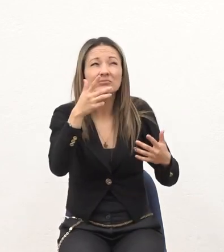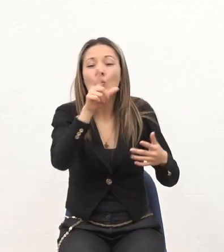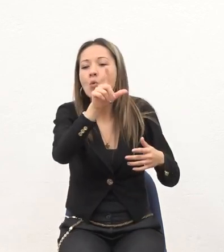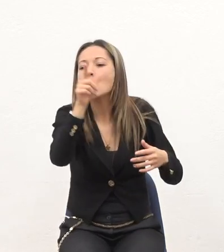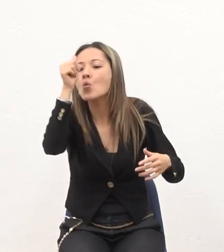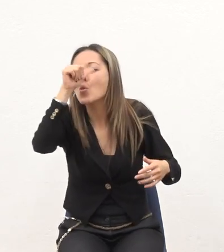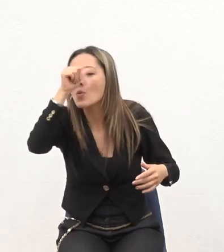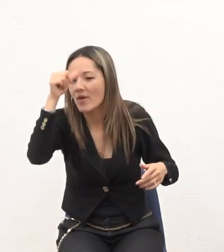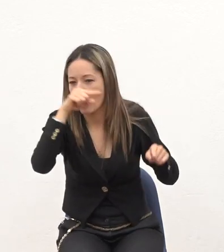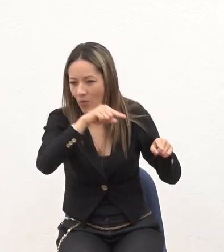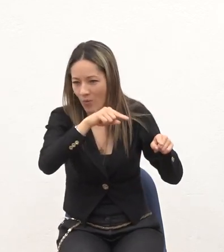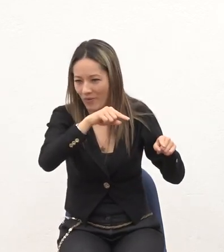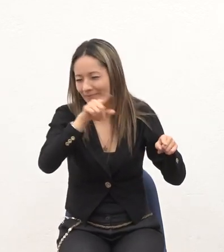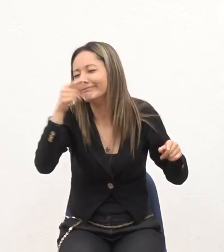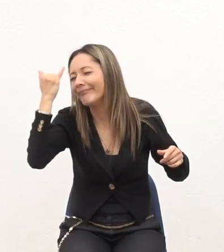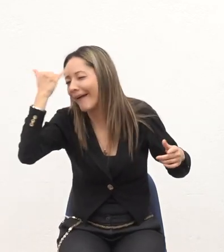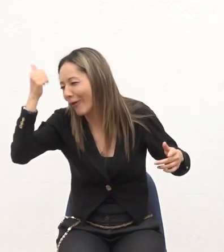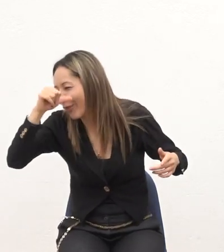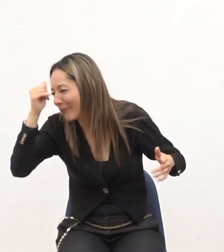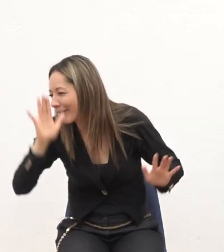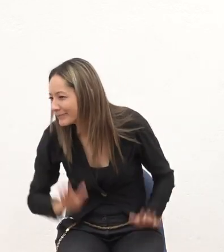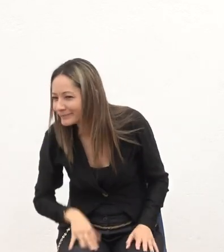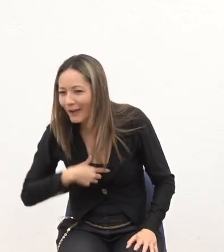domingo Imagínese Eso fue un domingo Por la tarde